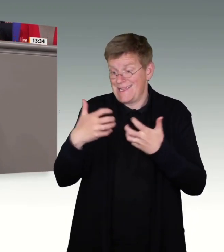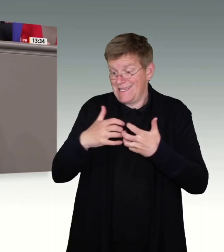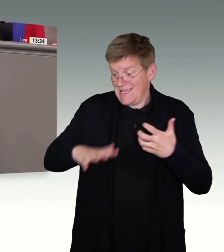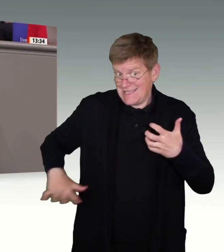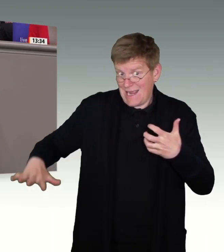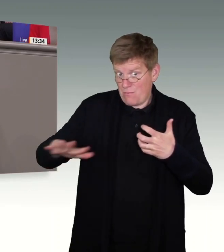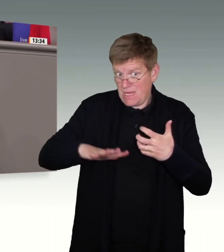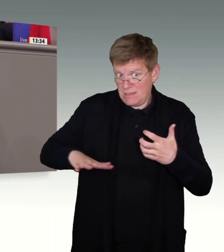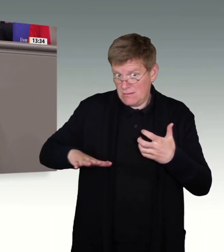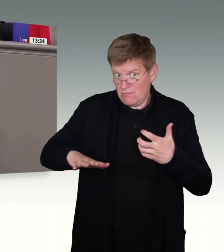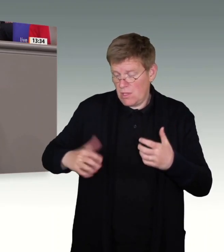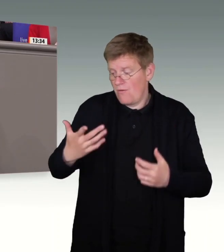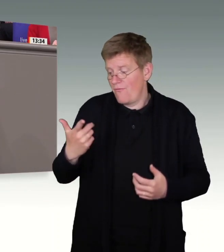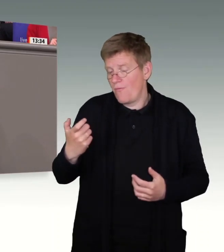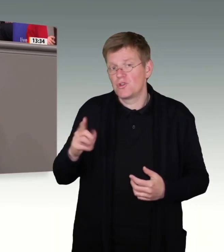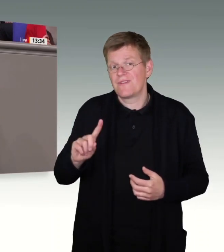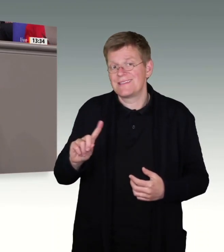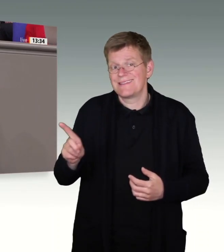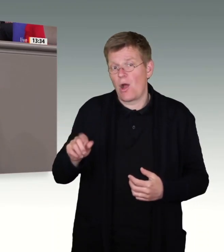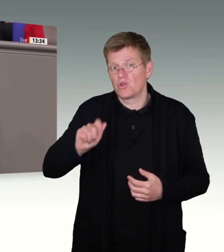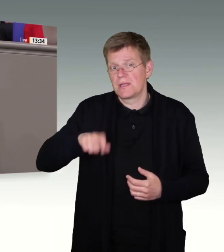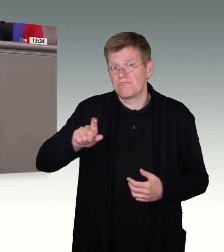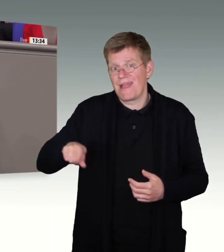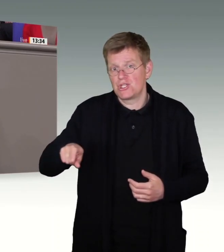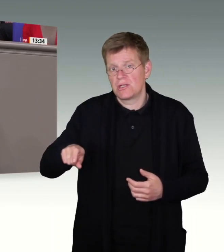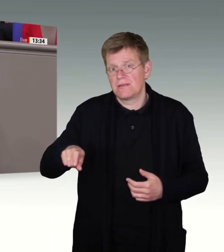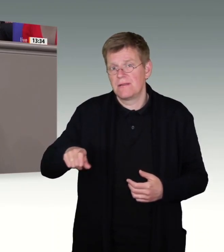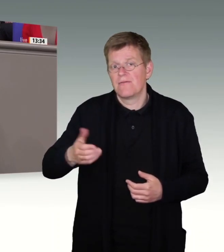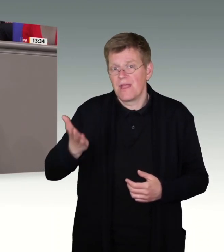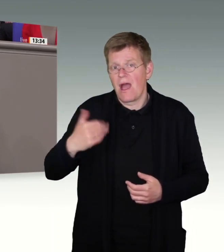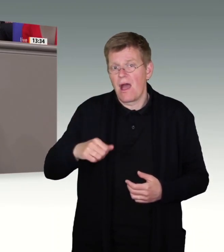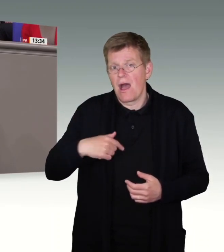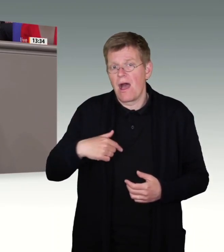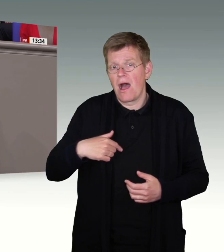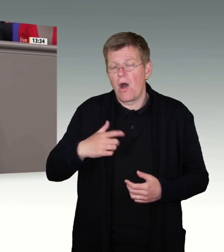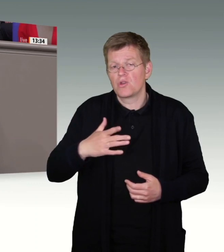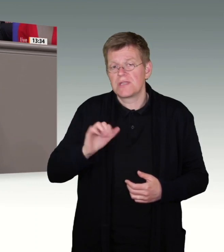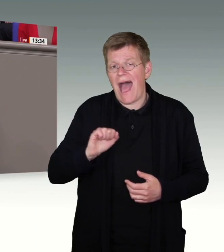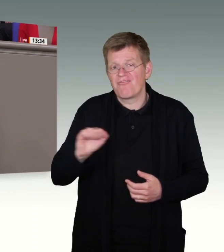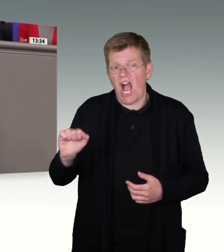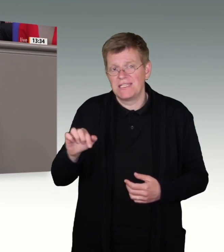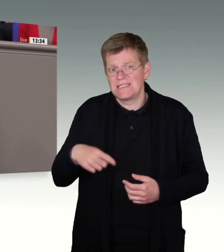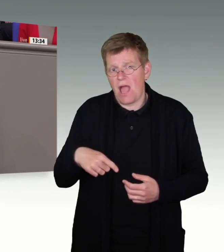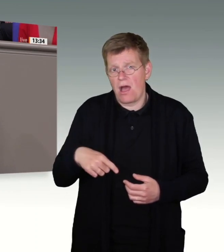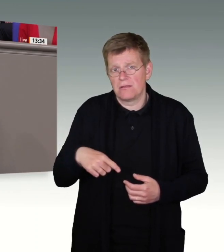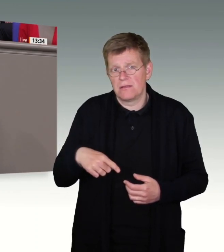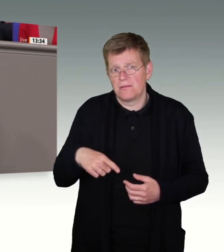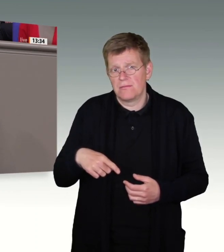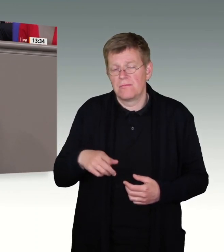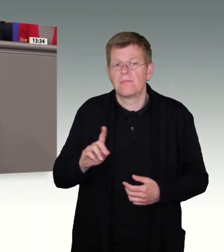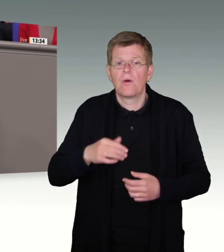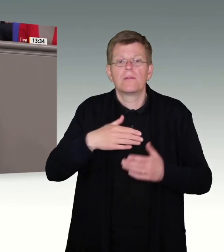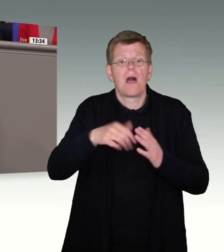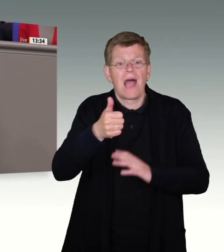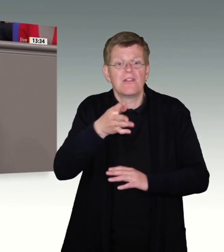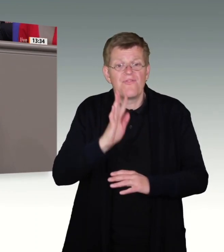25.000 der Menschen mit Duldung sind Afghaninnen und Afghanen, meine Damen und Herren. Mehr als ein Viertel der geduldeten Menschen sind